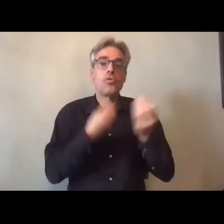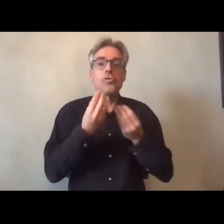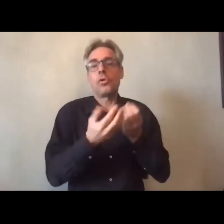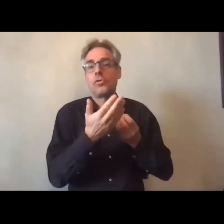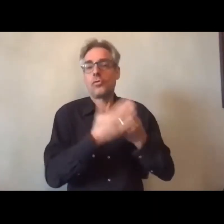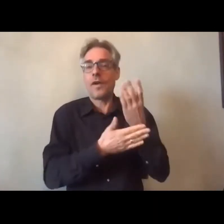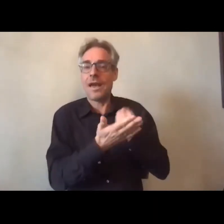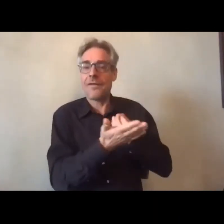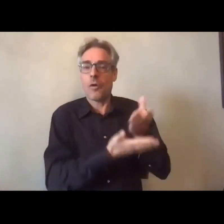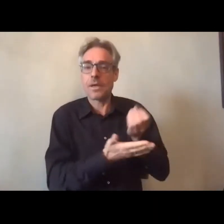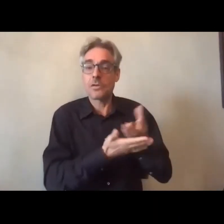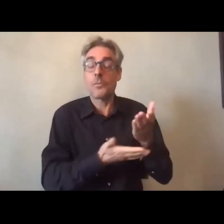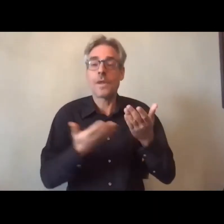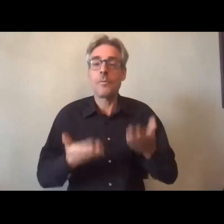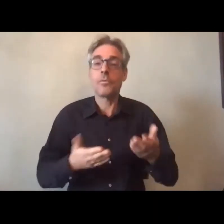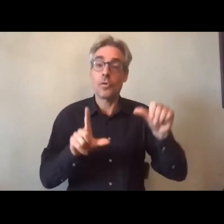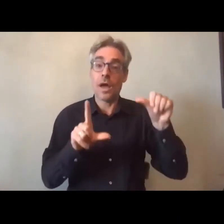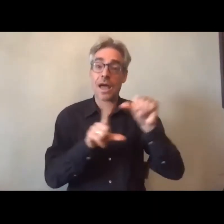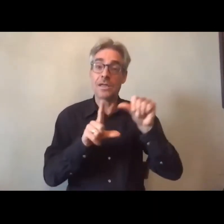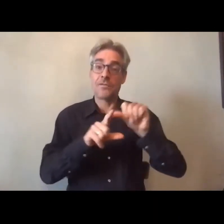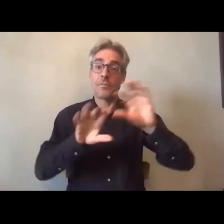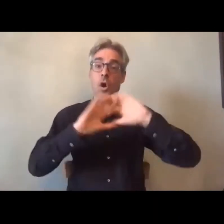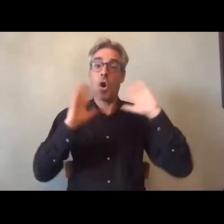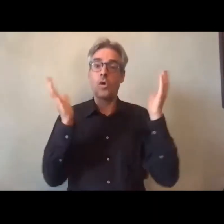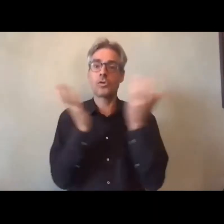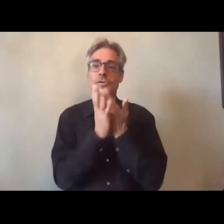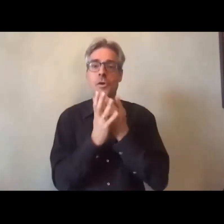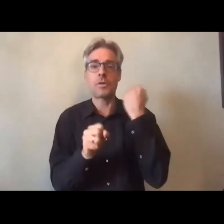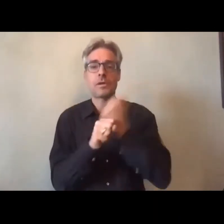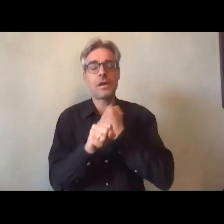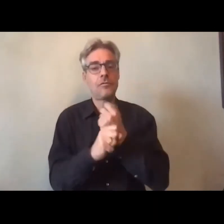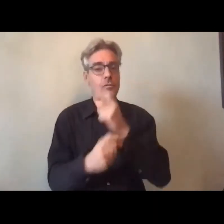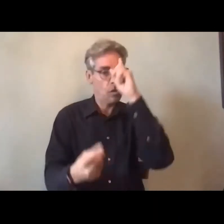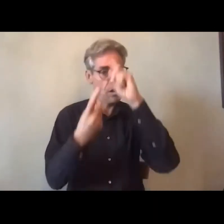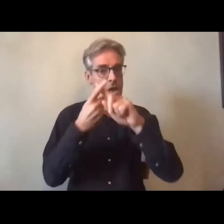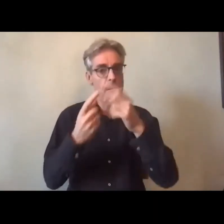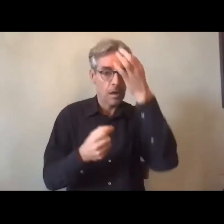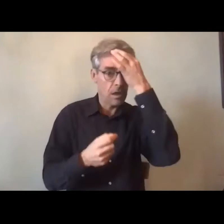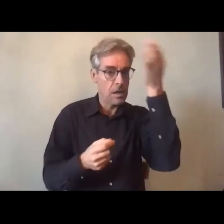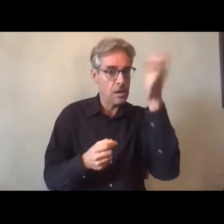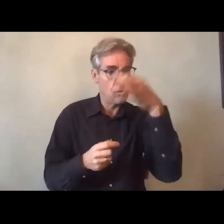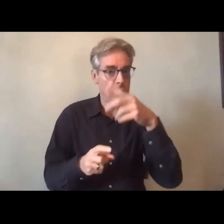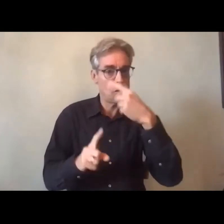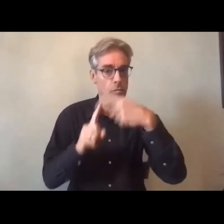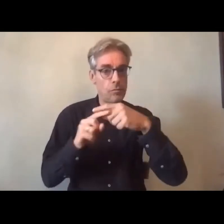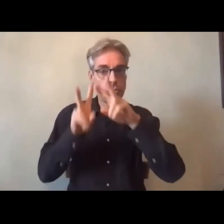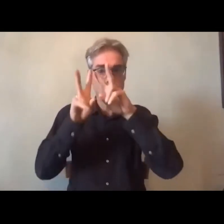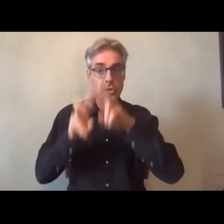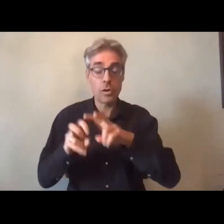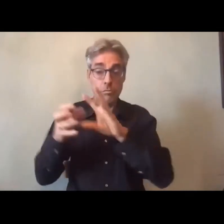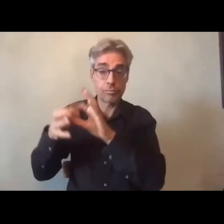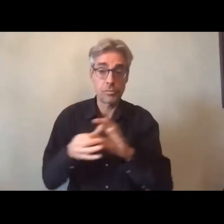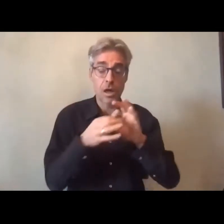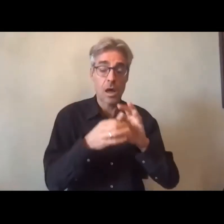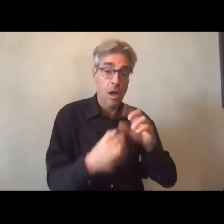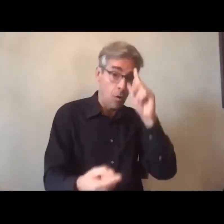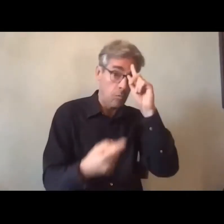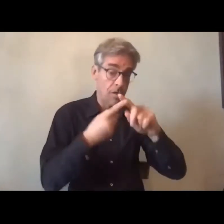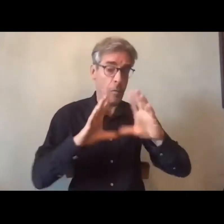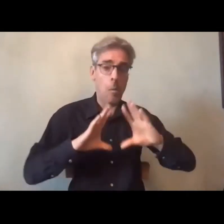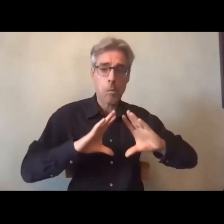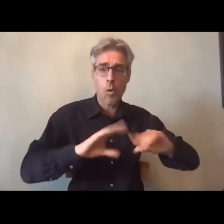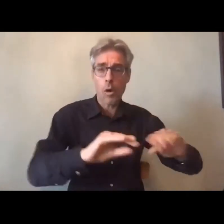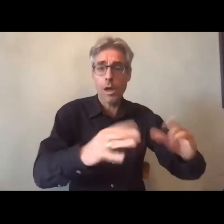à la GFIP de tous ces travaux d'innovation et de recherche c'est aussi une finalité très pratico-pratique c'est comment